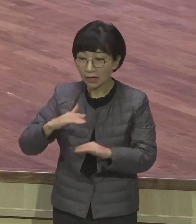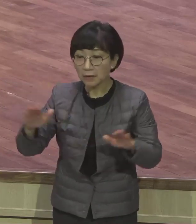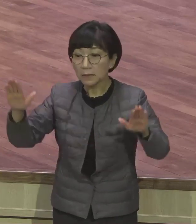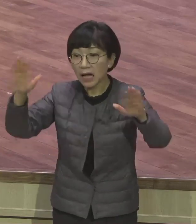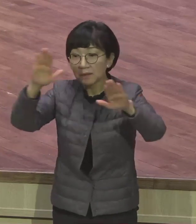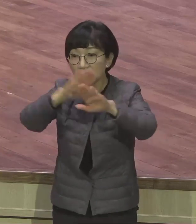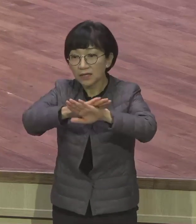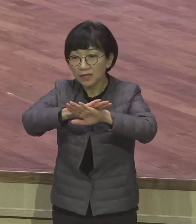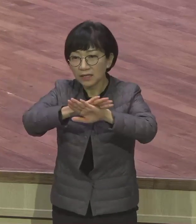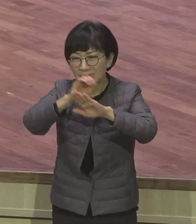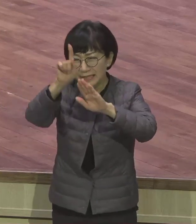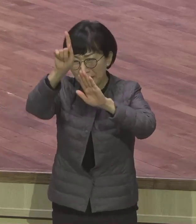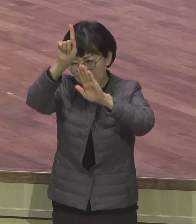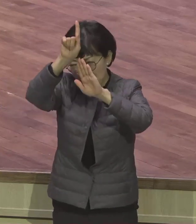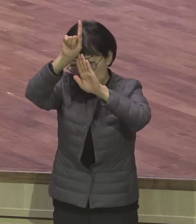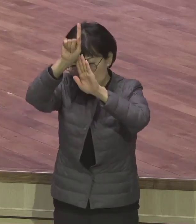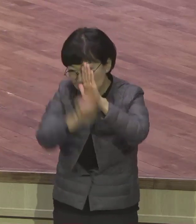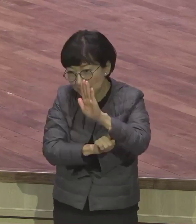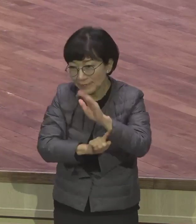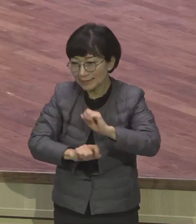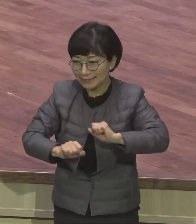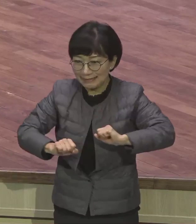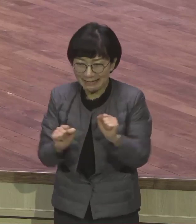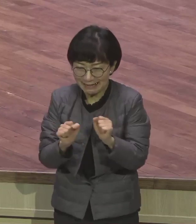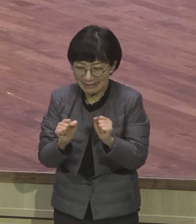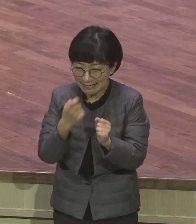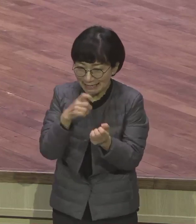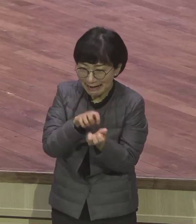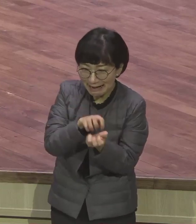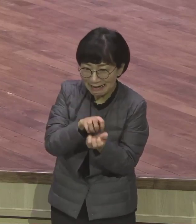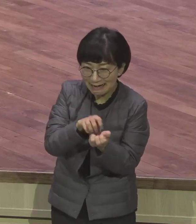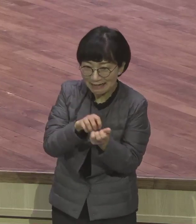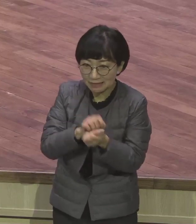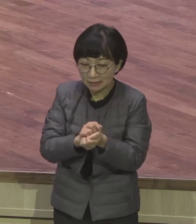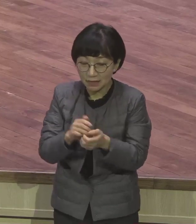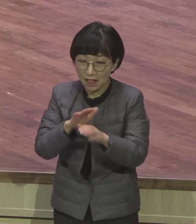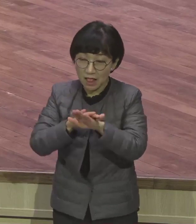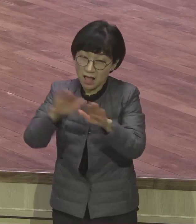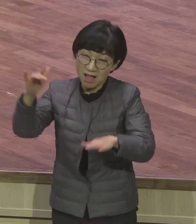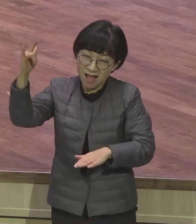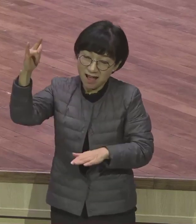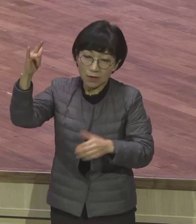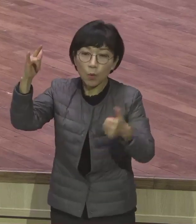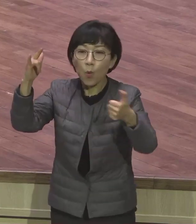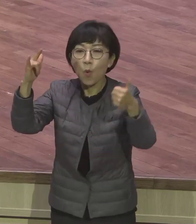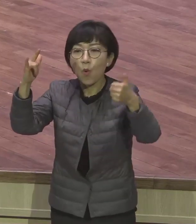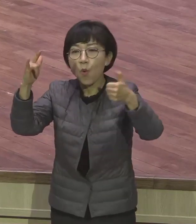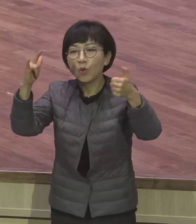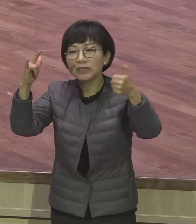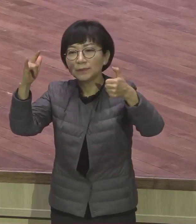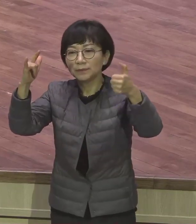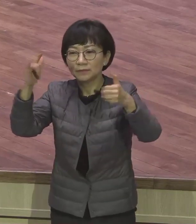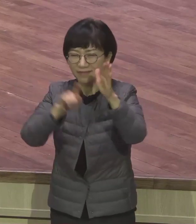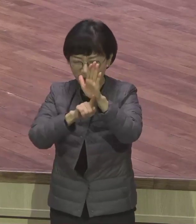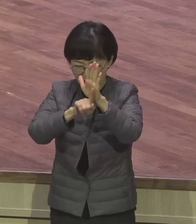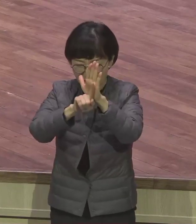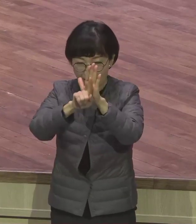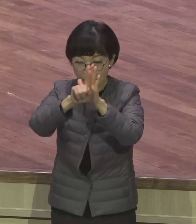아주 추워. 밤에는 낮에는 얼마 뜨거냐. 섭씨 50도 정도입니다. 겨울한 놈. 그냥